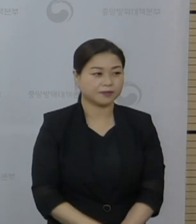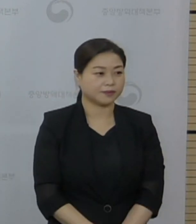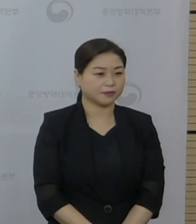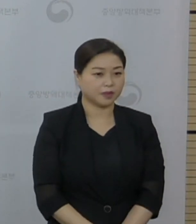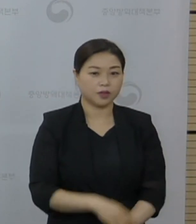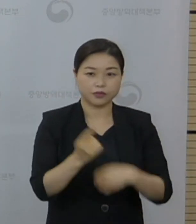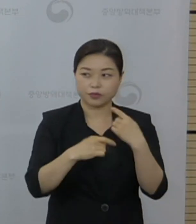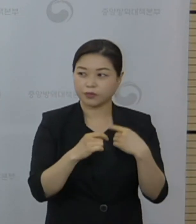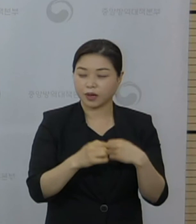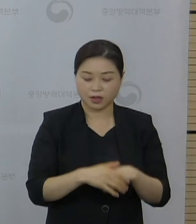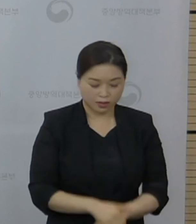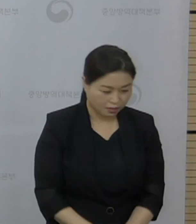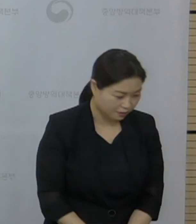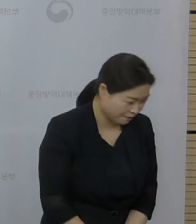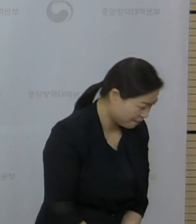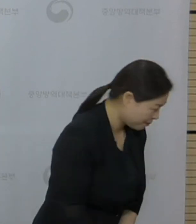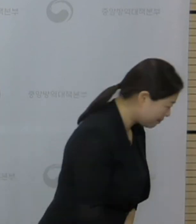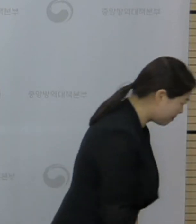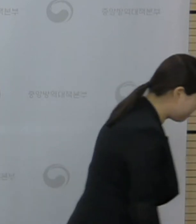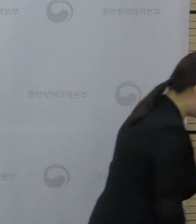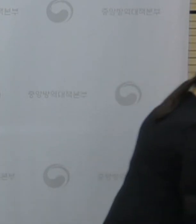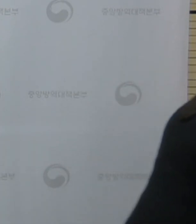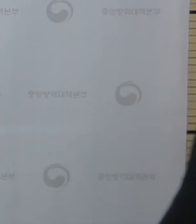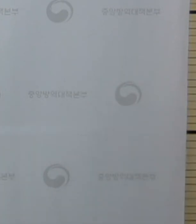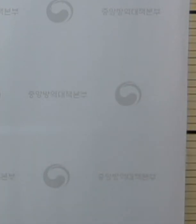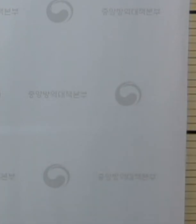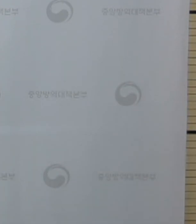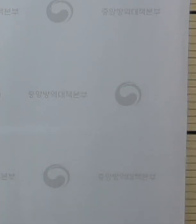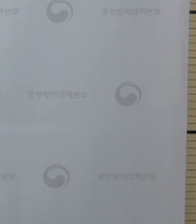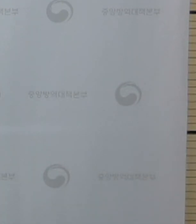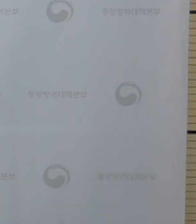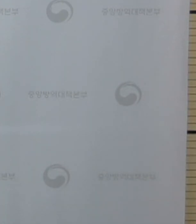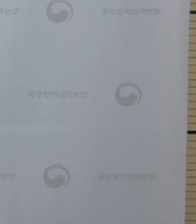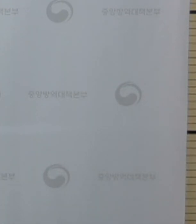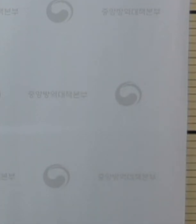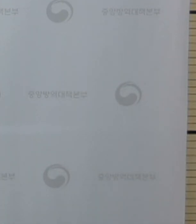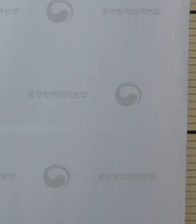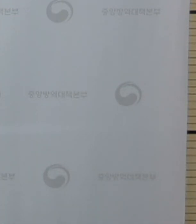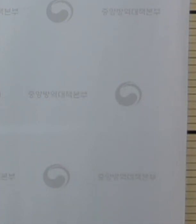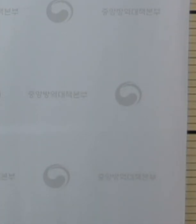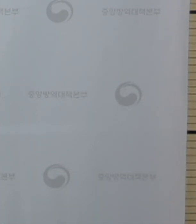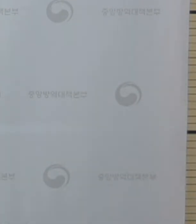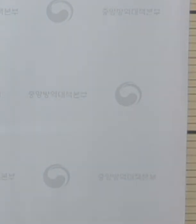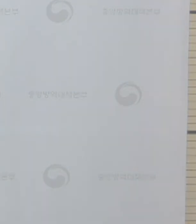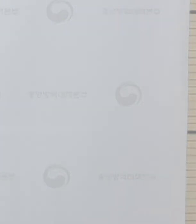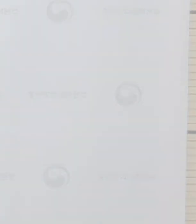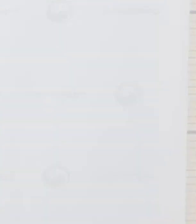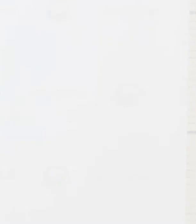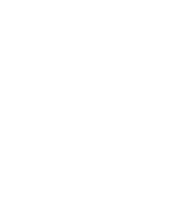오늘 수어 통역은 김홍남, 신환희 통역사님 고생해 주셨습니다. 감사합니다.